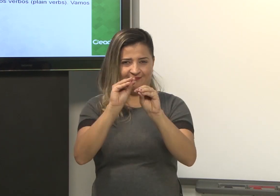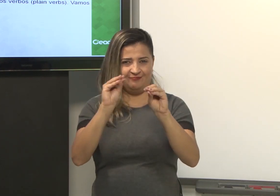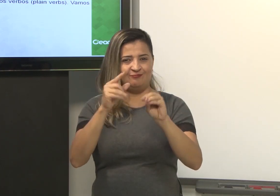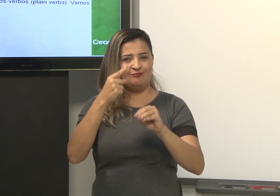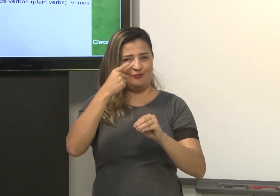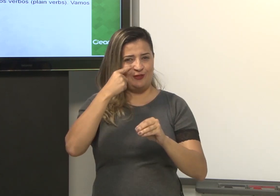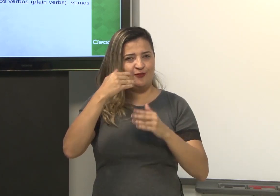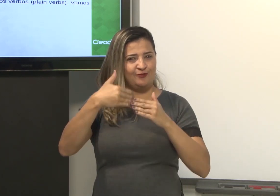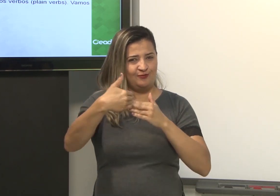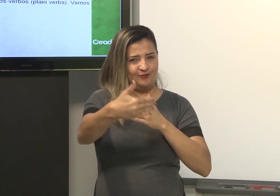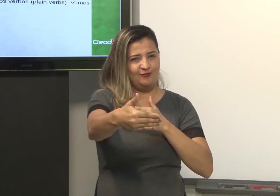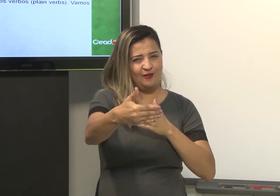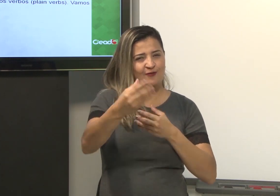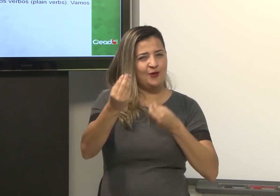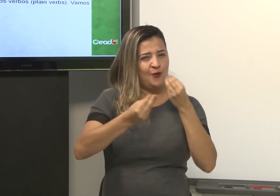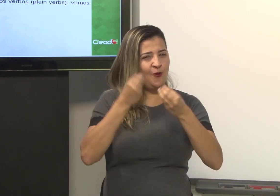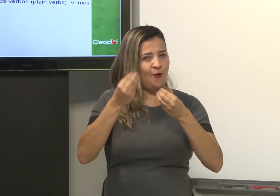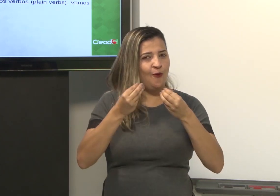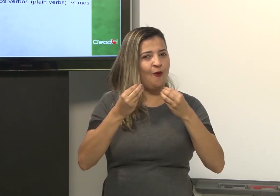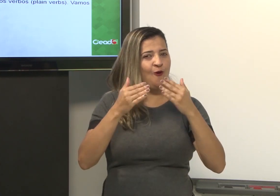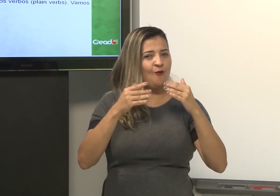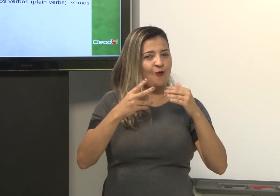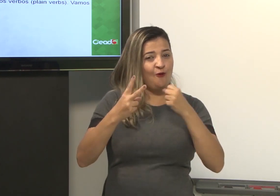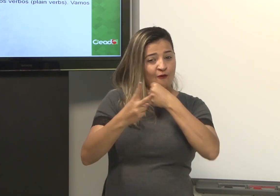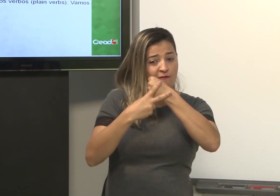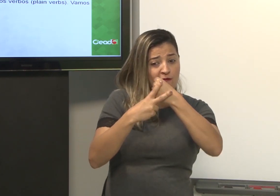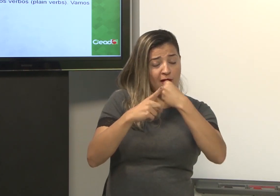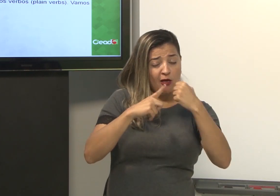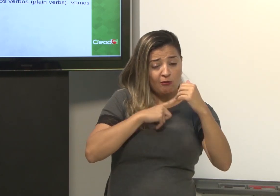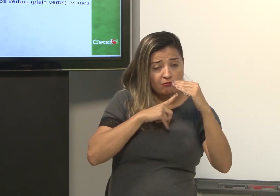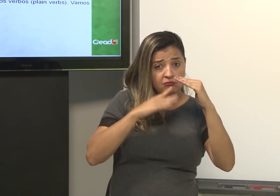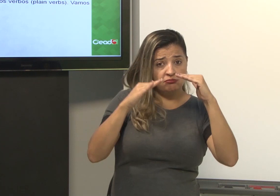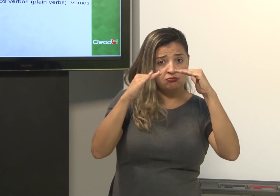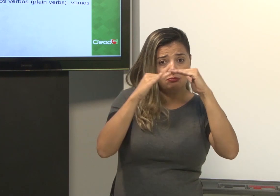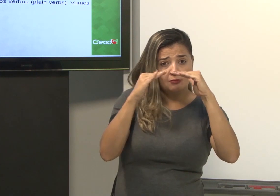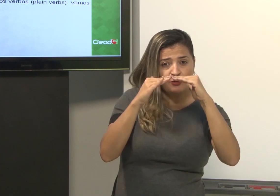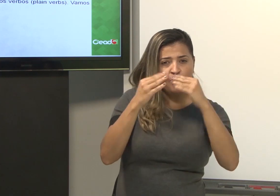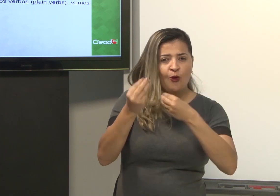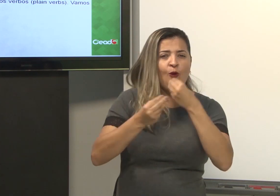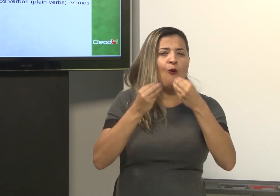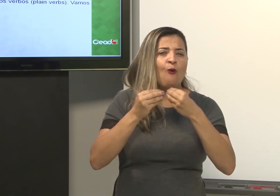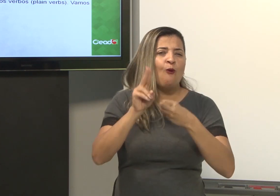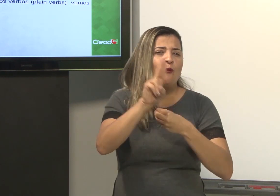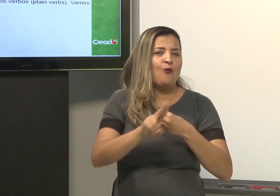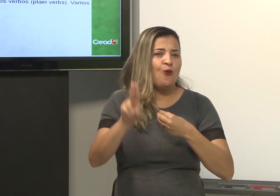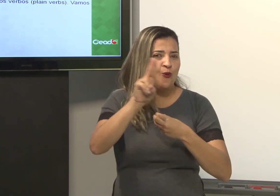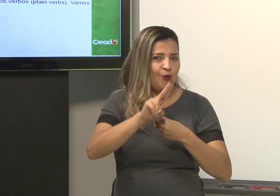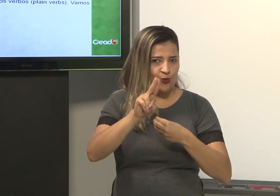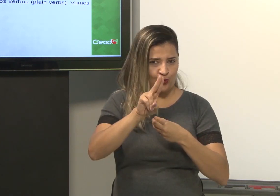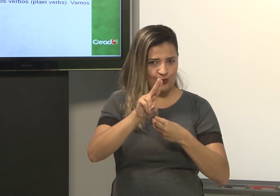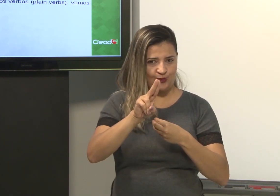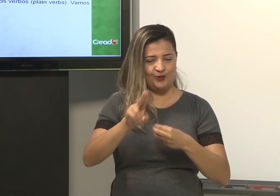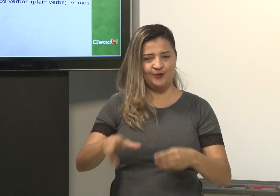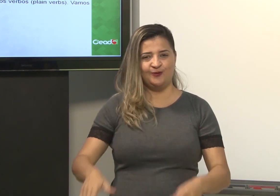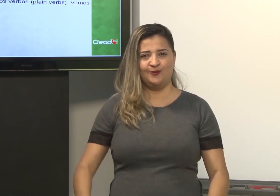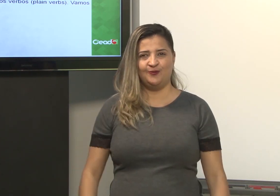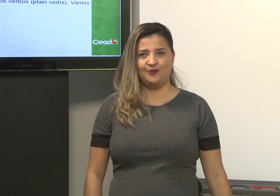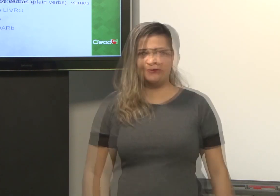dentro da frase. Então, nós vamos ver isso durante a aula. E o verbo com concordância, ele pode ser usado de que